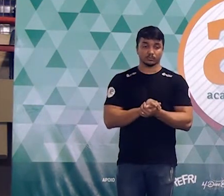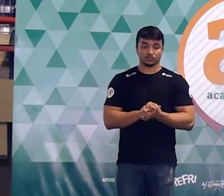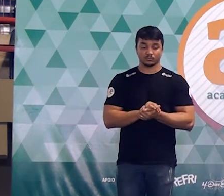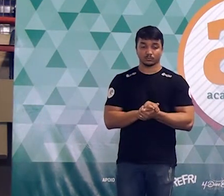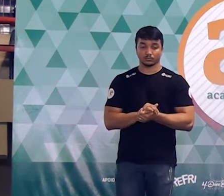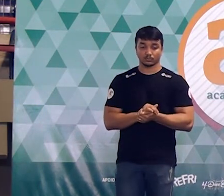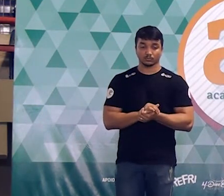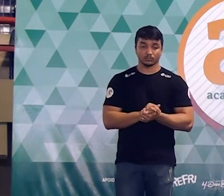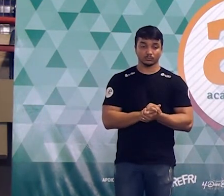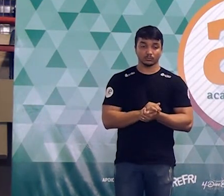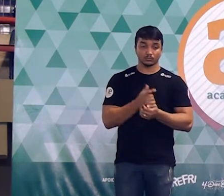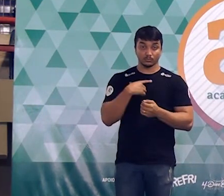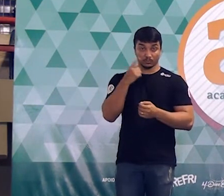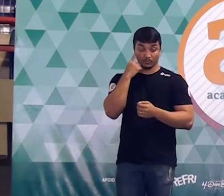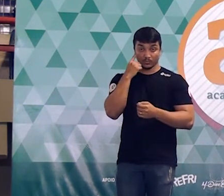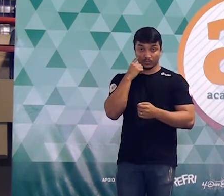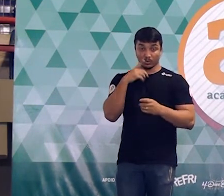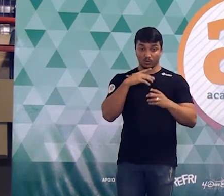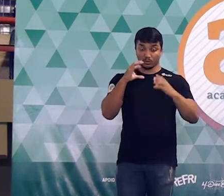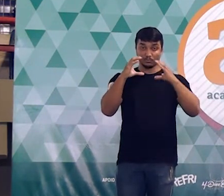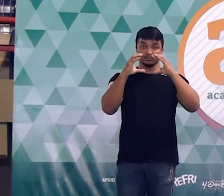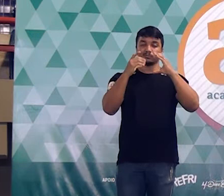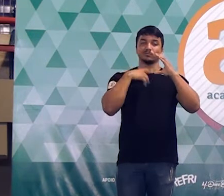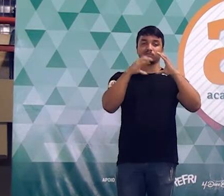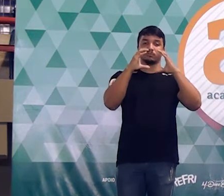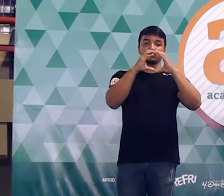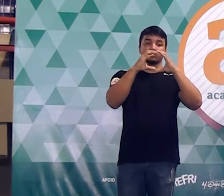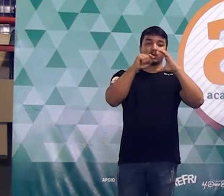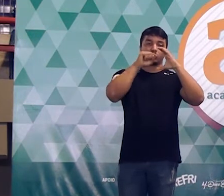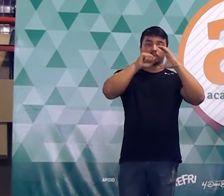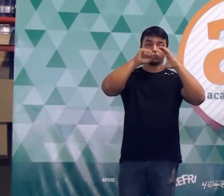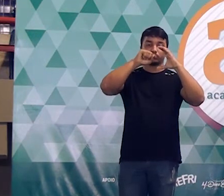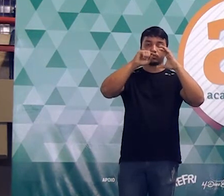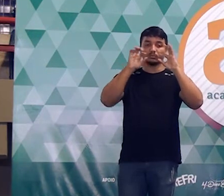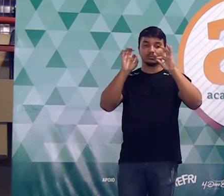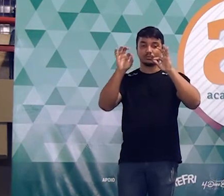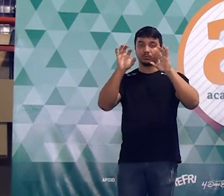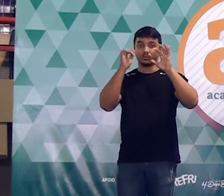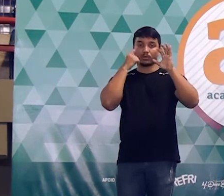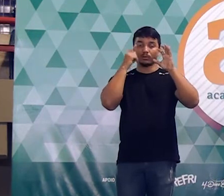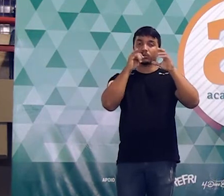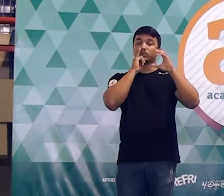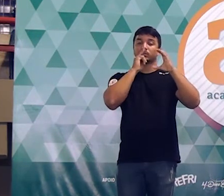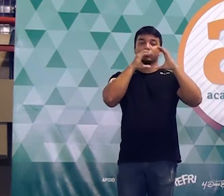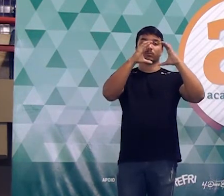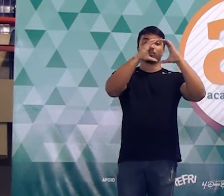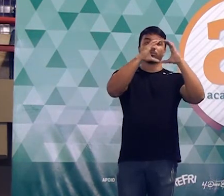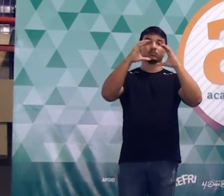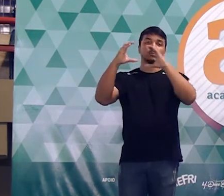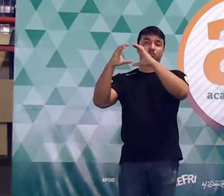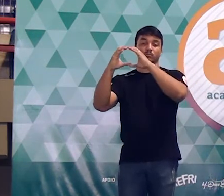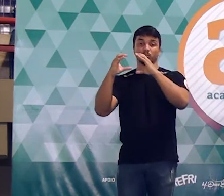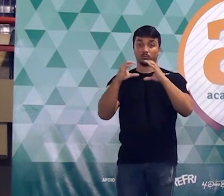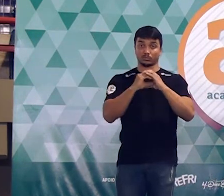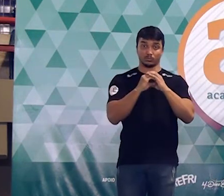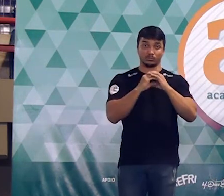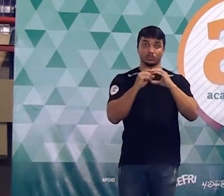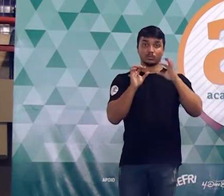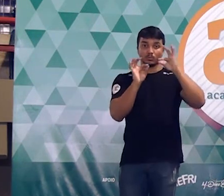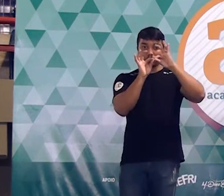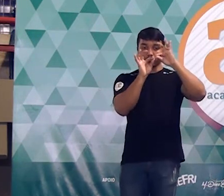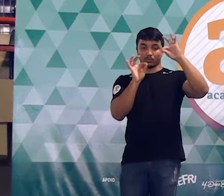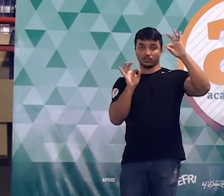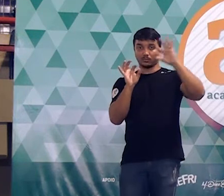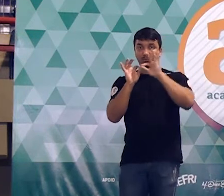anunciado diz que se você pegar os centros das circunferências e ligar você vai ter um triângulo de lados